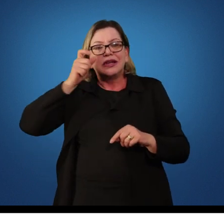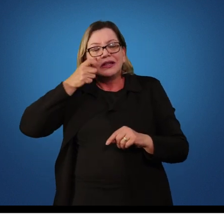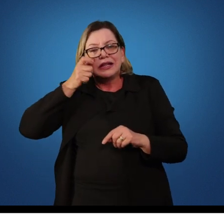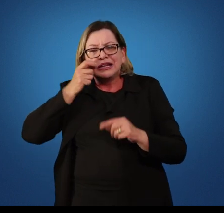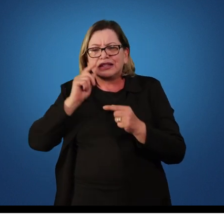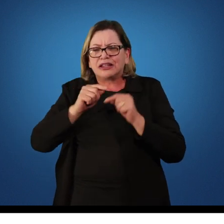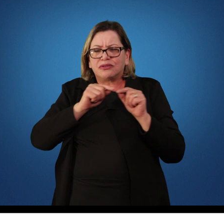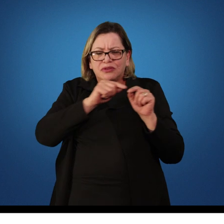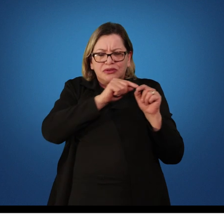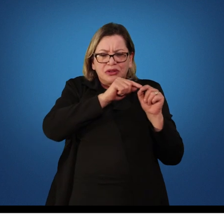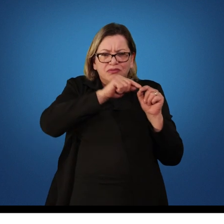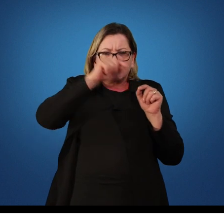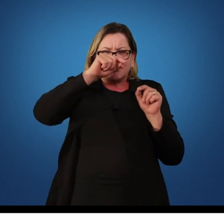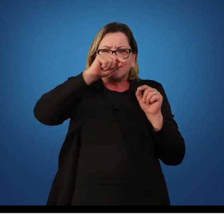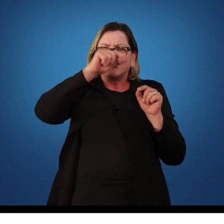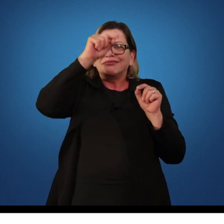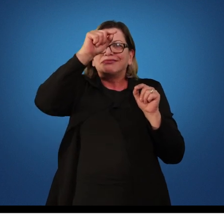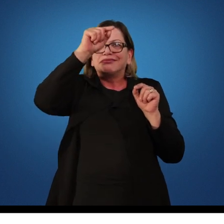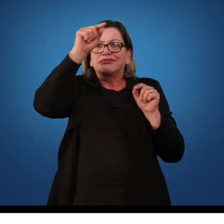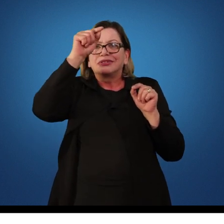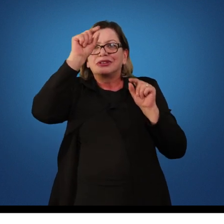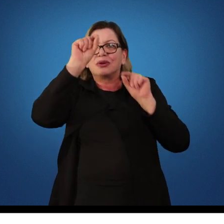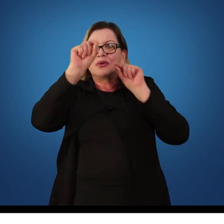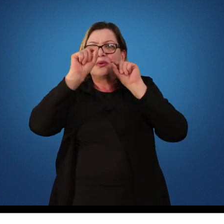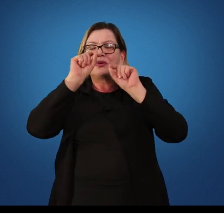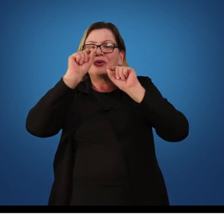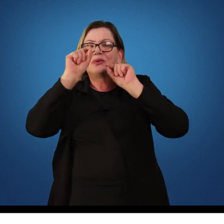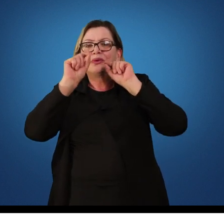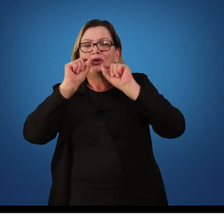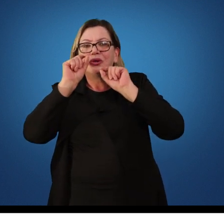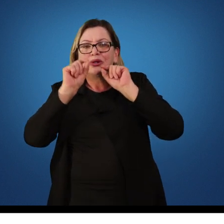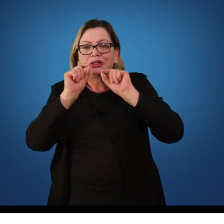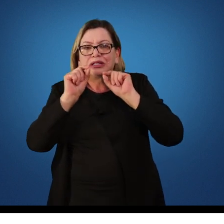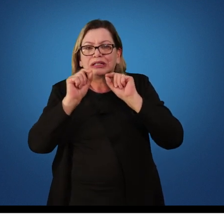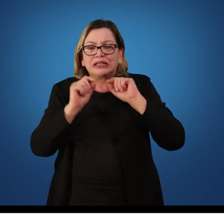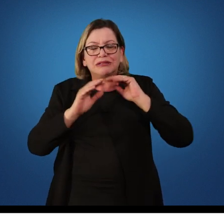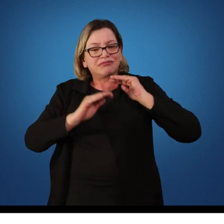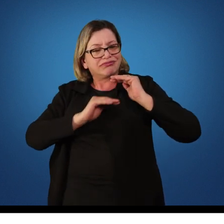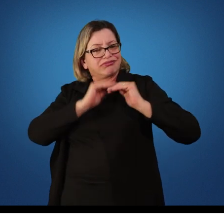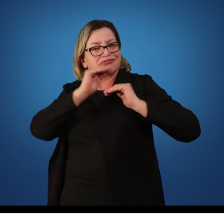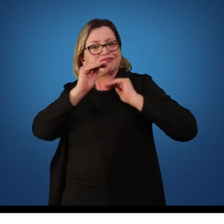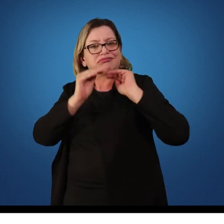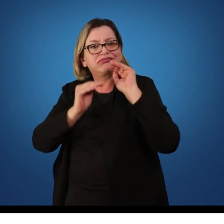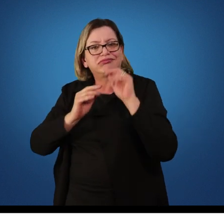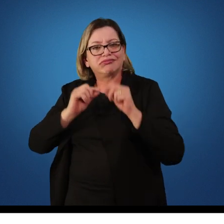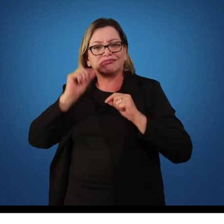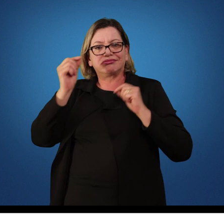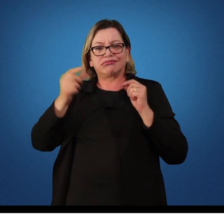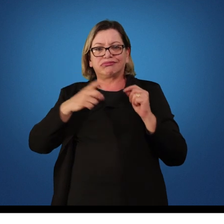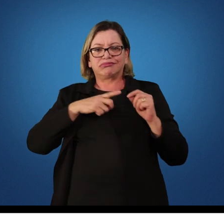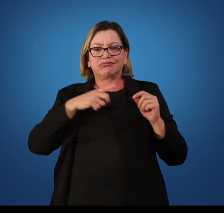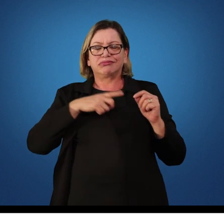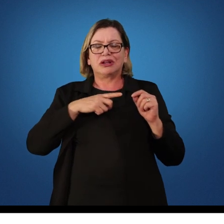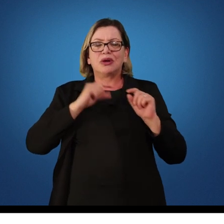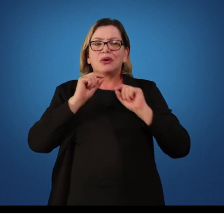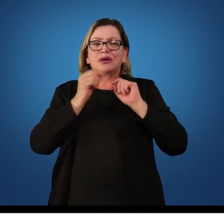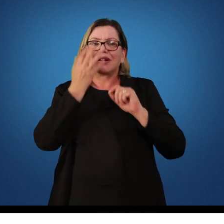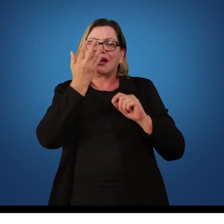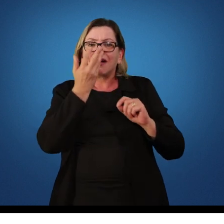eu ligo esses pontos, em termos de desempenho, o que aquela criança vai realizando ao